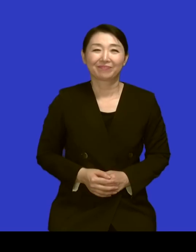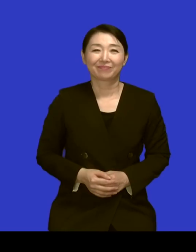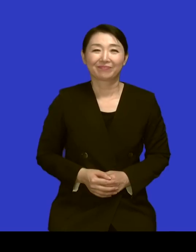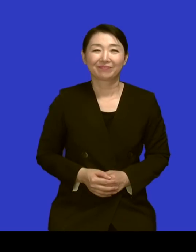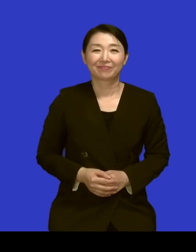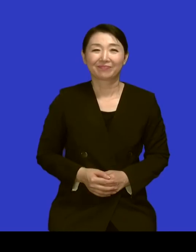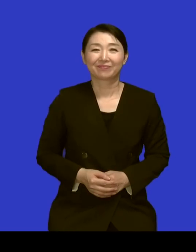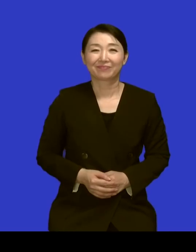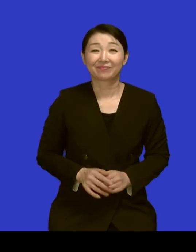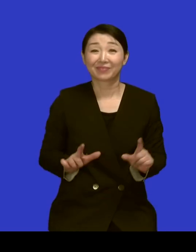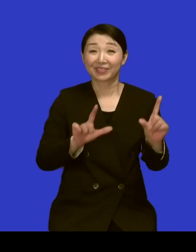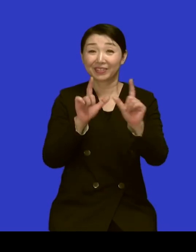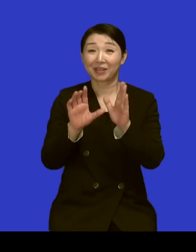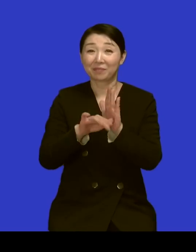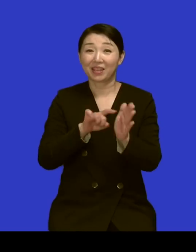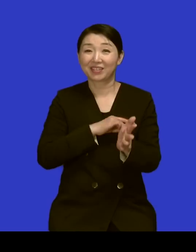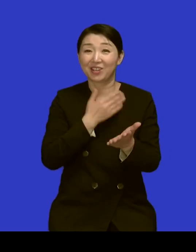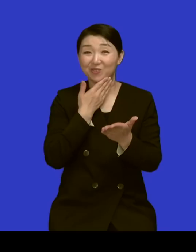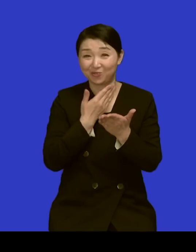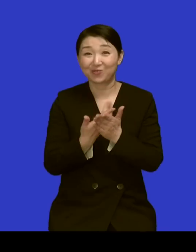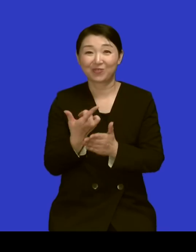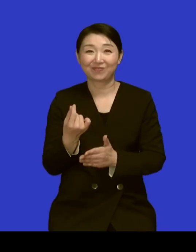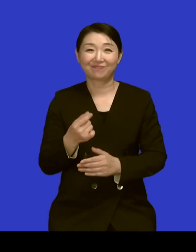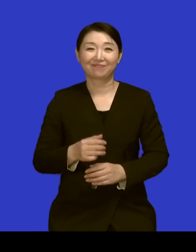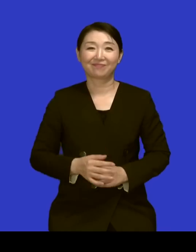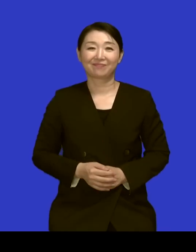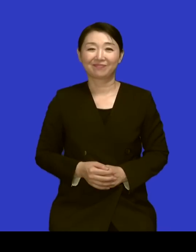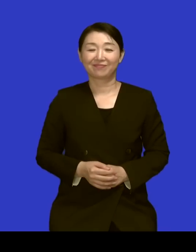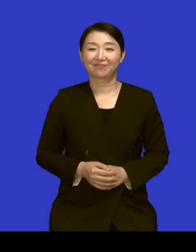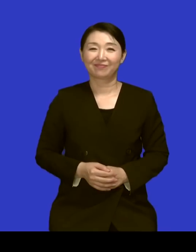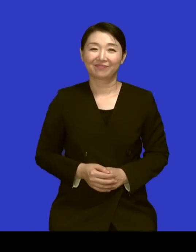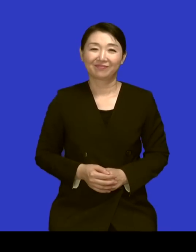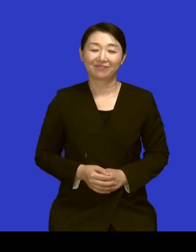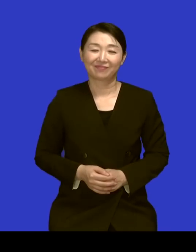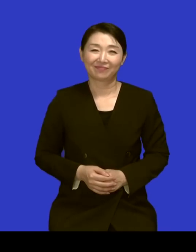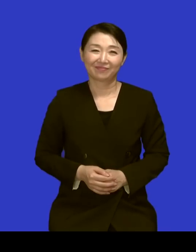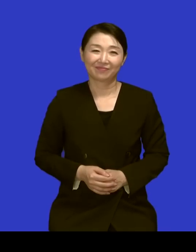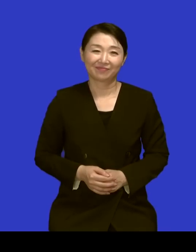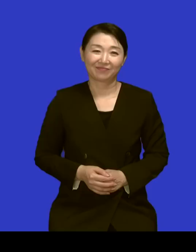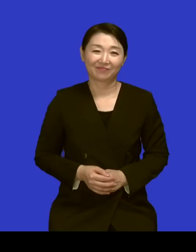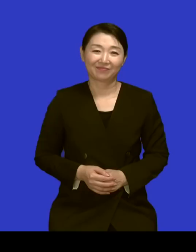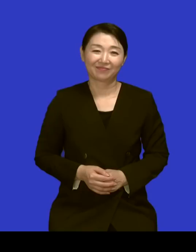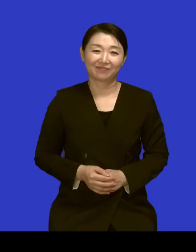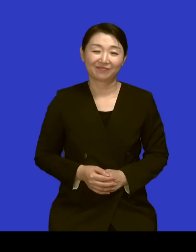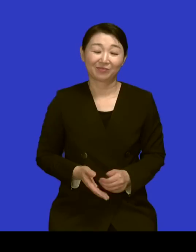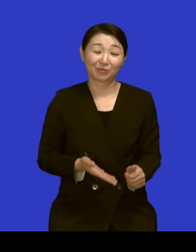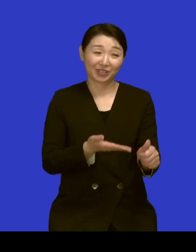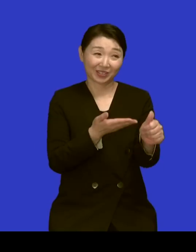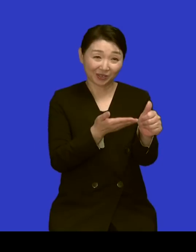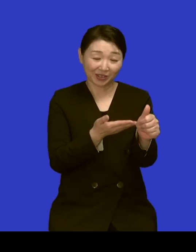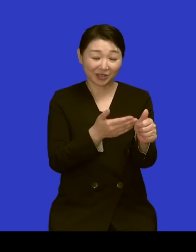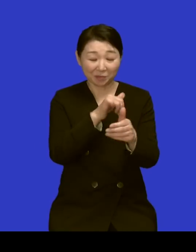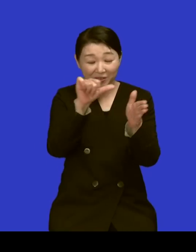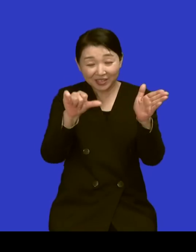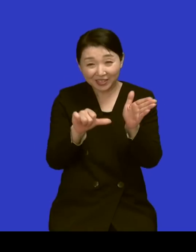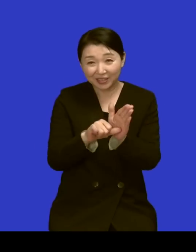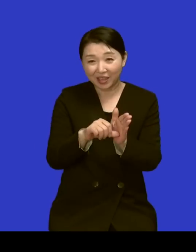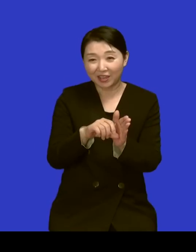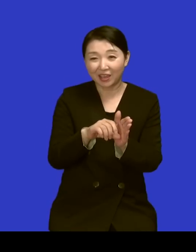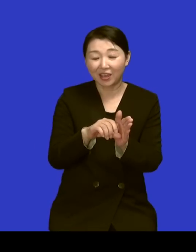뭐 설명에 가장 중요한 포인트들 아니겠어요 네 선생님 인생에 또 외할머니께서 네 좋은 믿음의 유산을 남겨주셨다고 해서 네 한번 외할머니